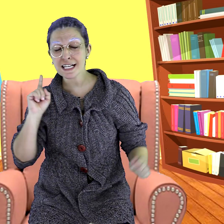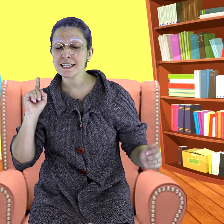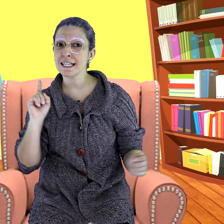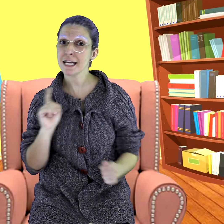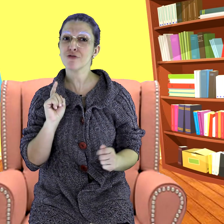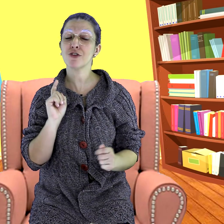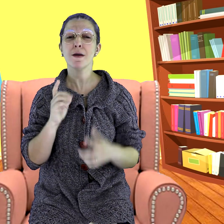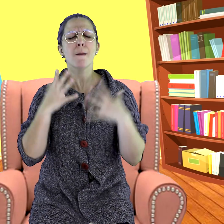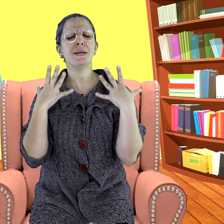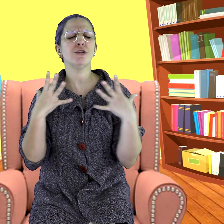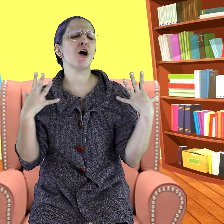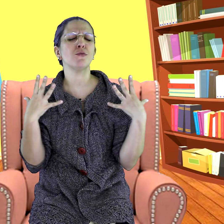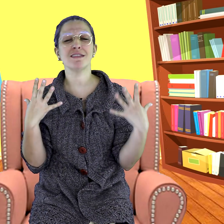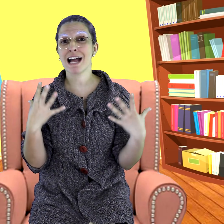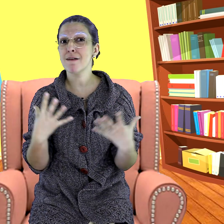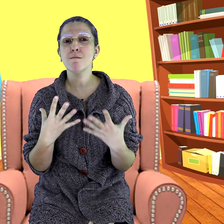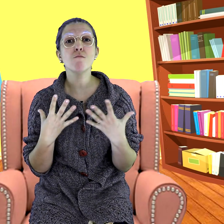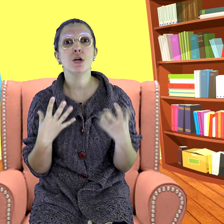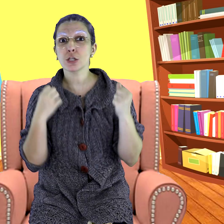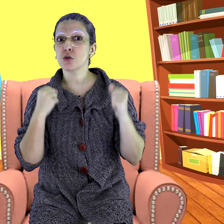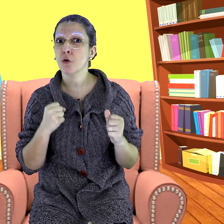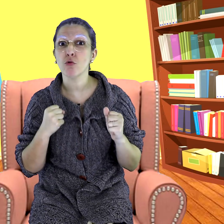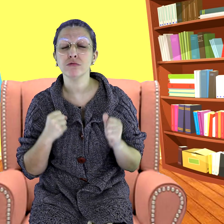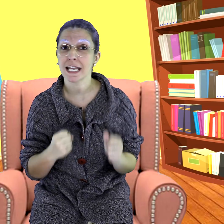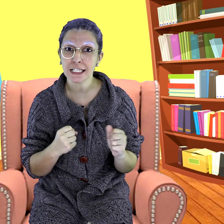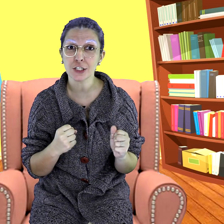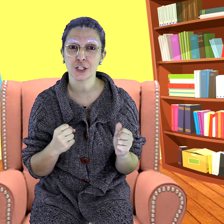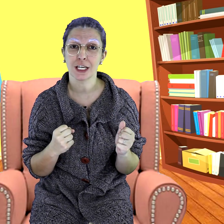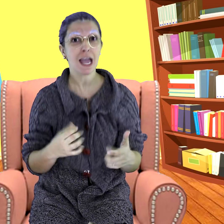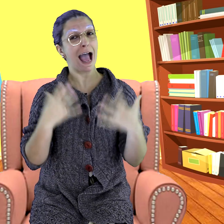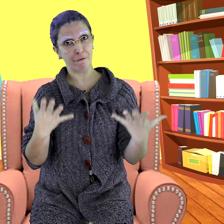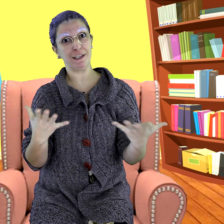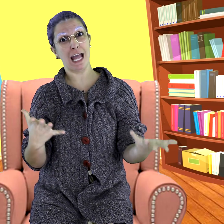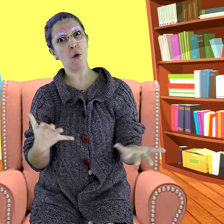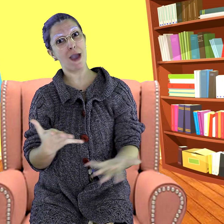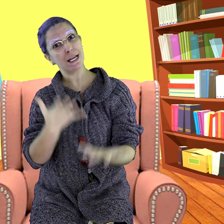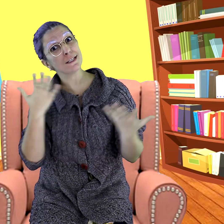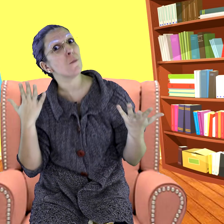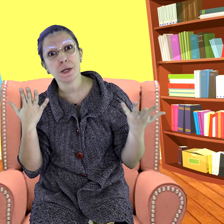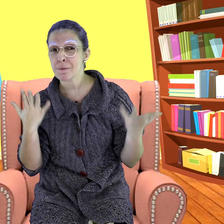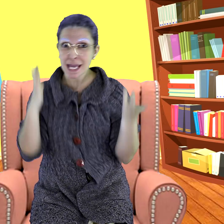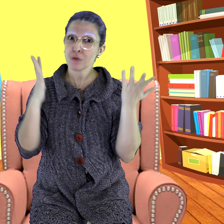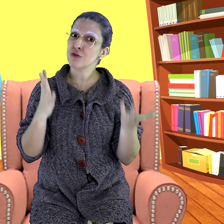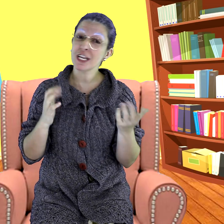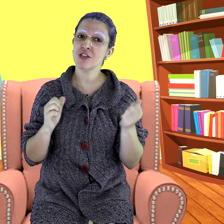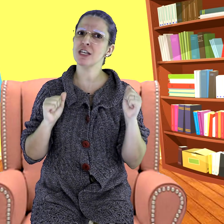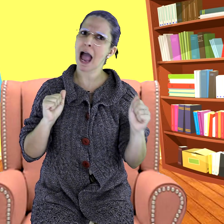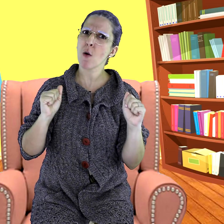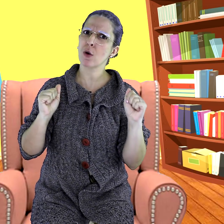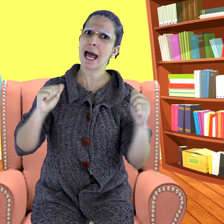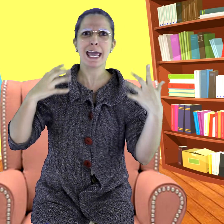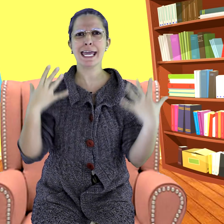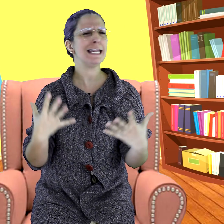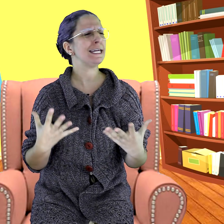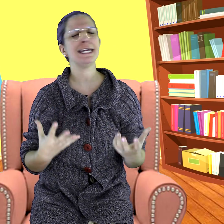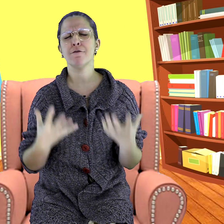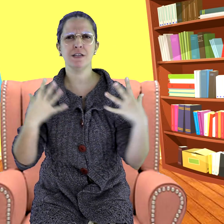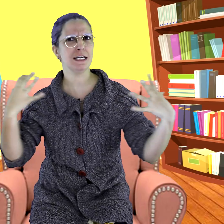seguinte, Pinóquio estava muito contente. Afinal, era seu primeiro dia de aula. Ele iria fazer